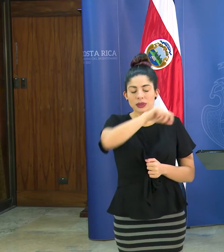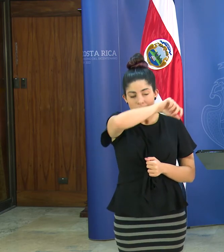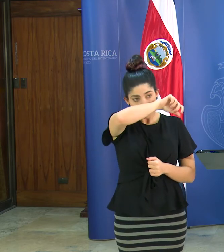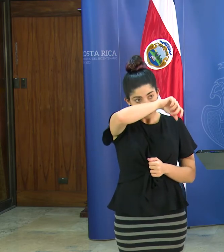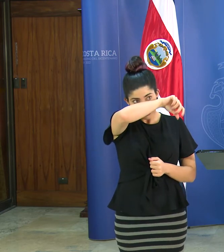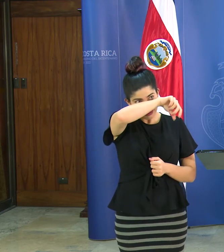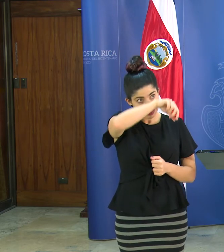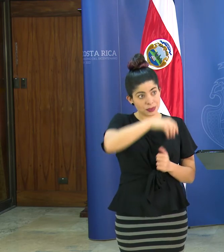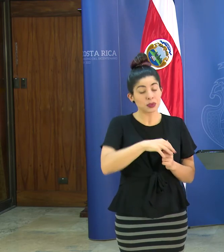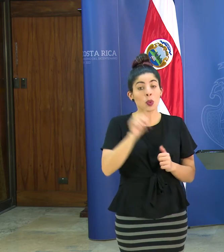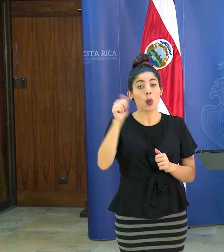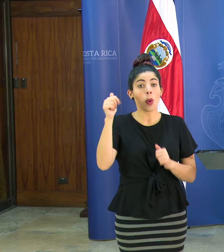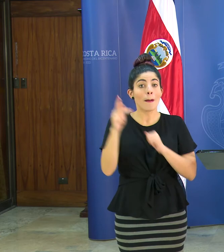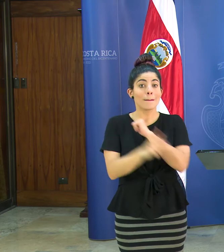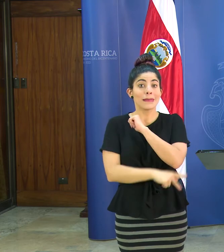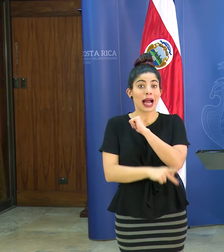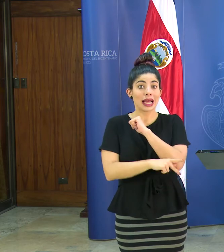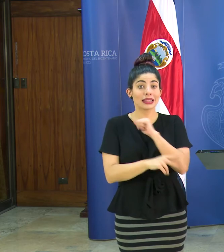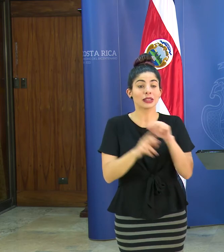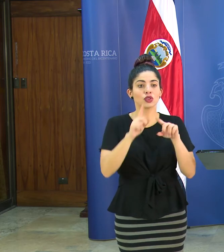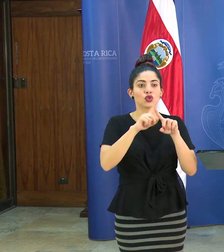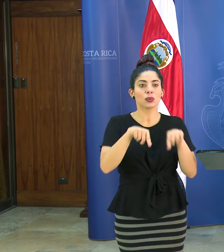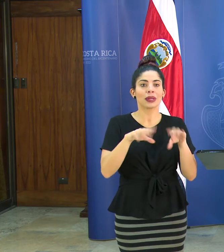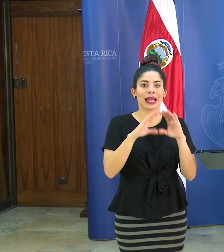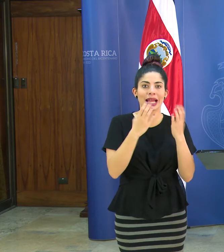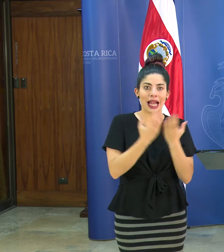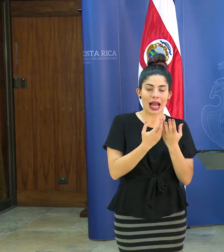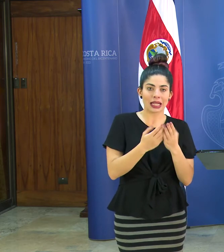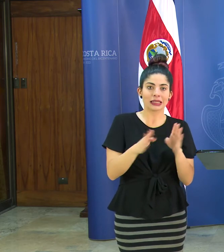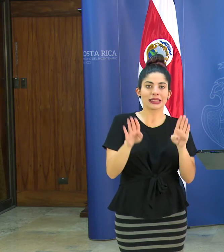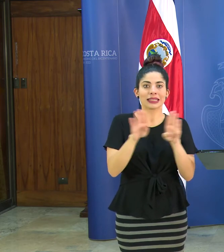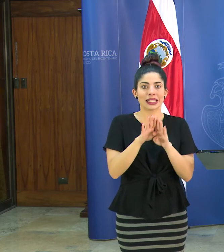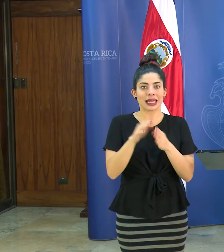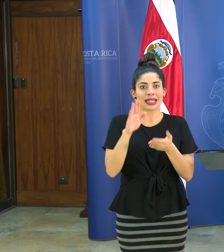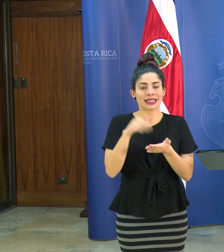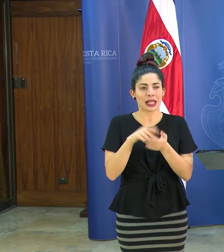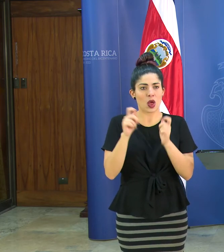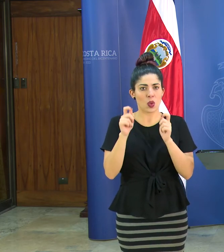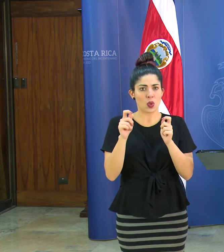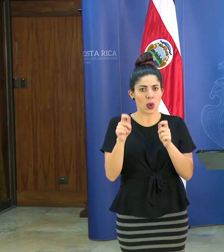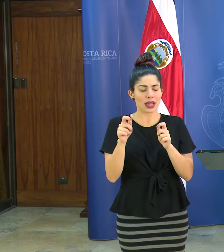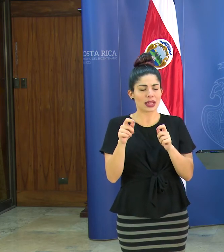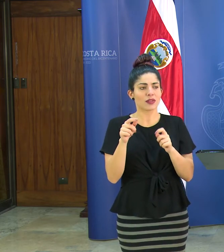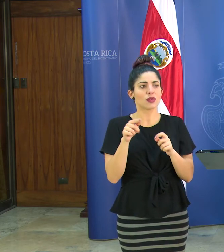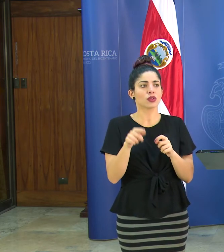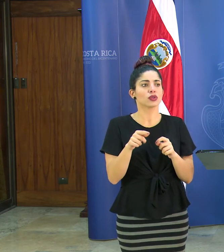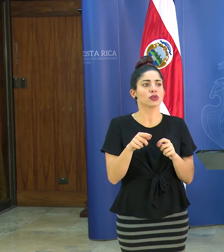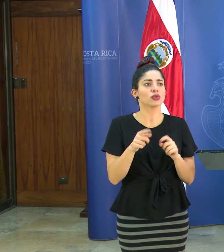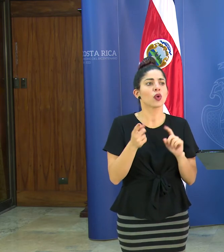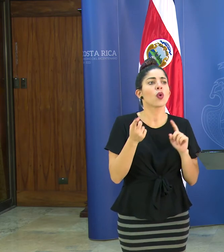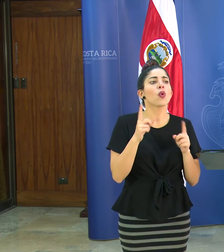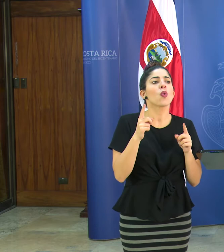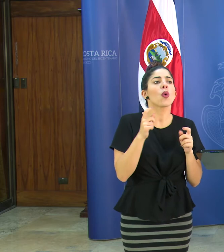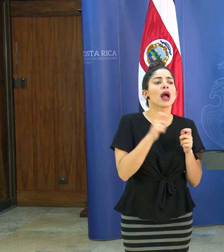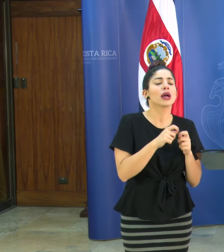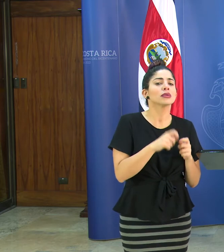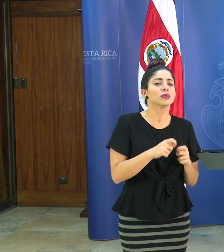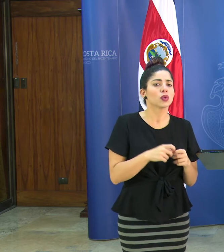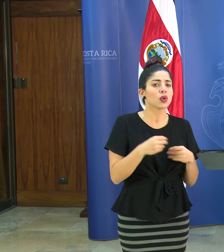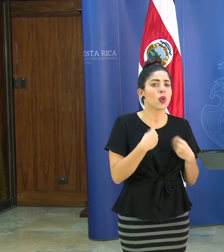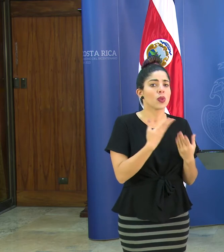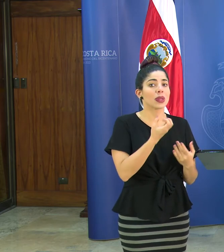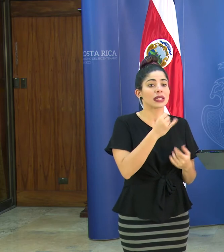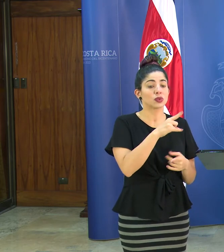estamos viendo en otros países que están suspendiendo clases están cerrando centros educativos ¿cuáles son esos aspectos que los llevaron a ustedes a determinar